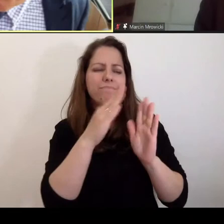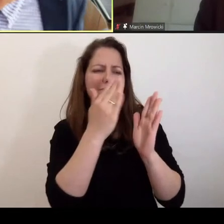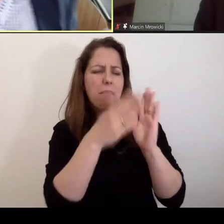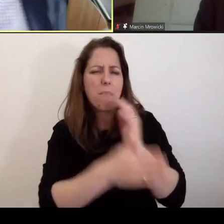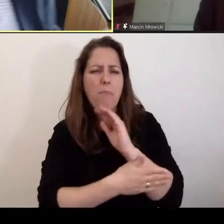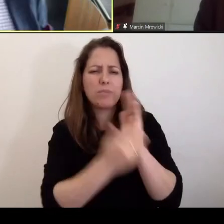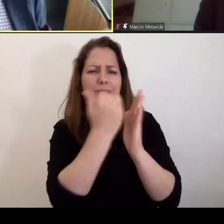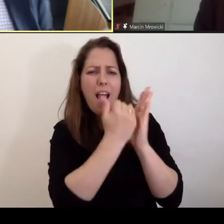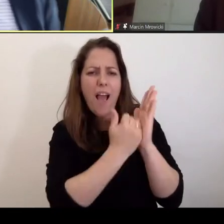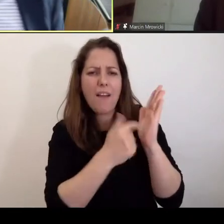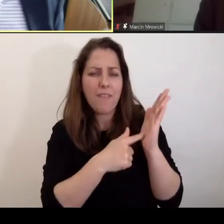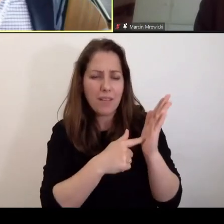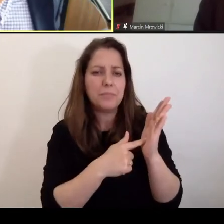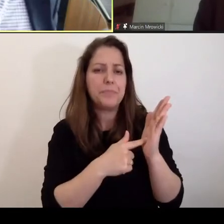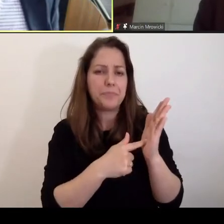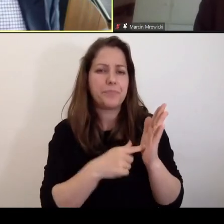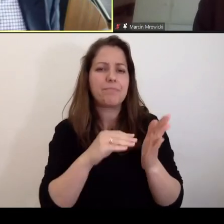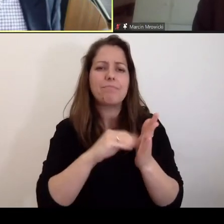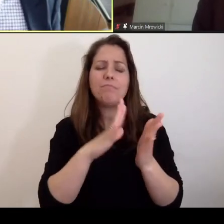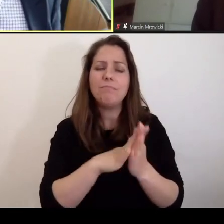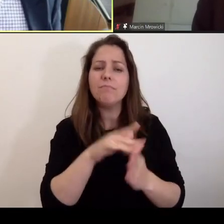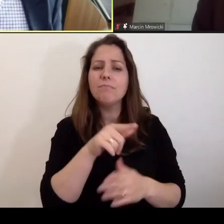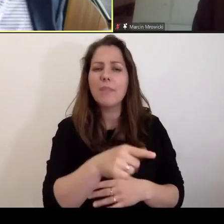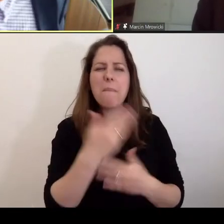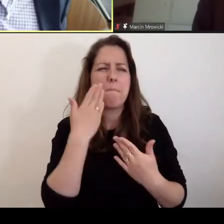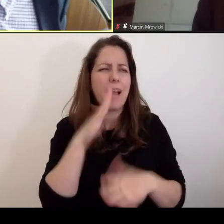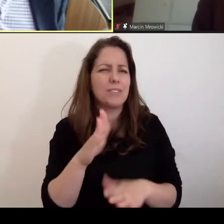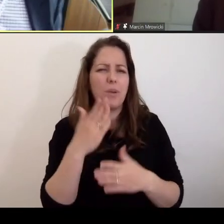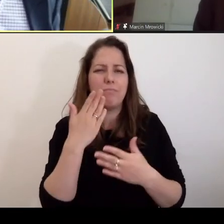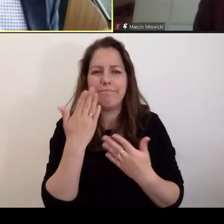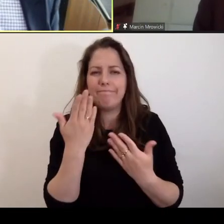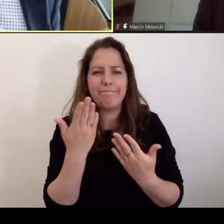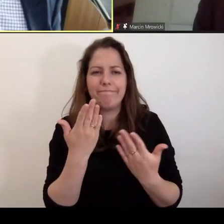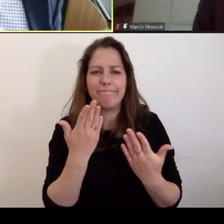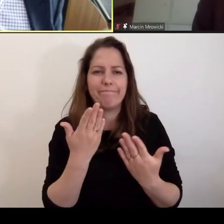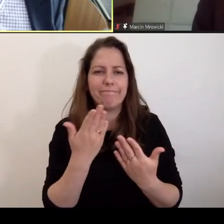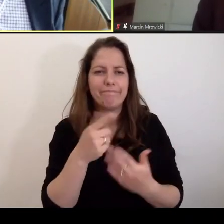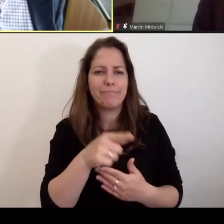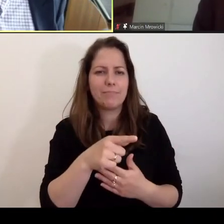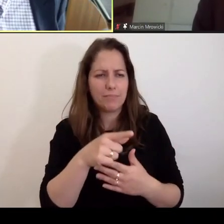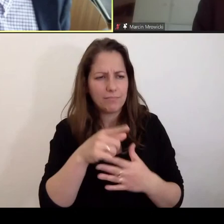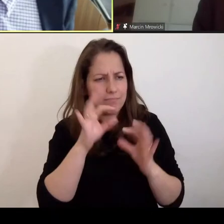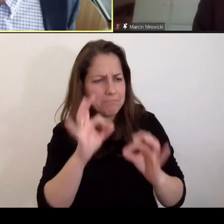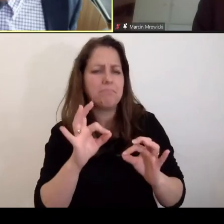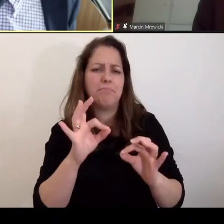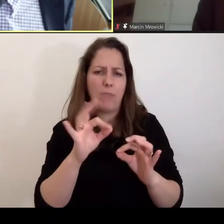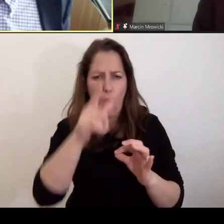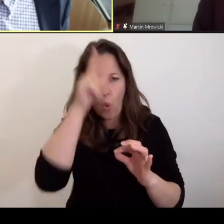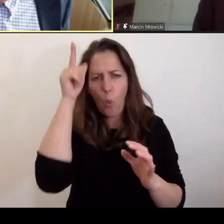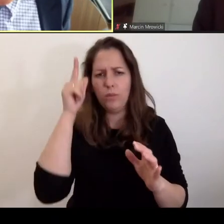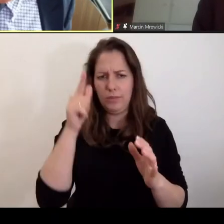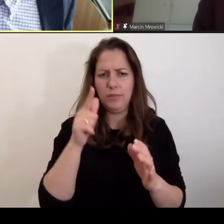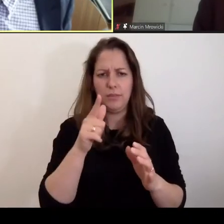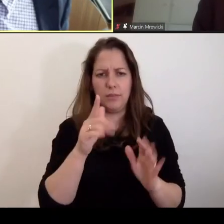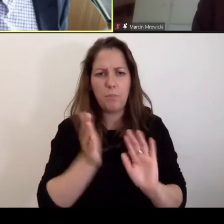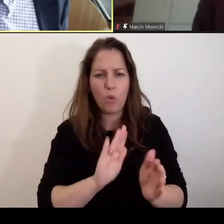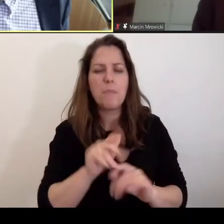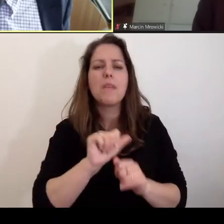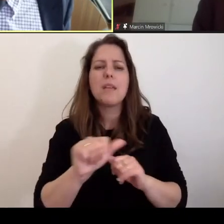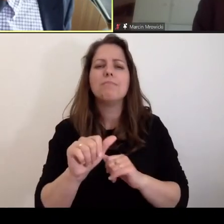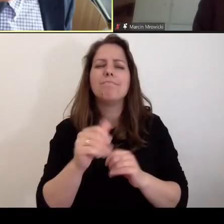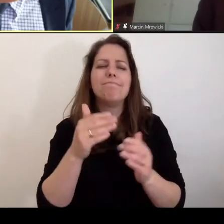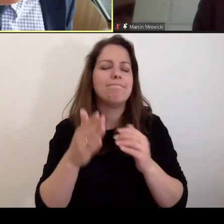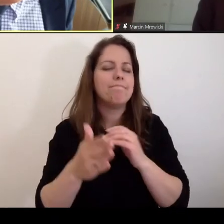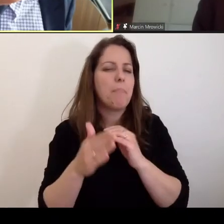są, powiedziałbym, zapisane w bardzo wprawdzie skrótowo, ale w cywilizowany sposób. Jest oczywiście ta materialna podstawa